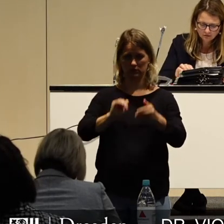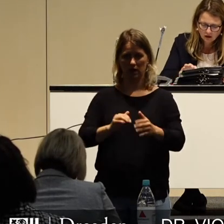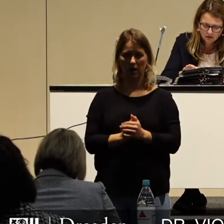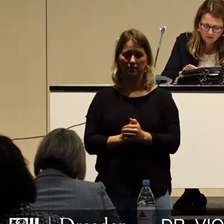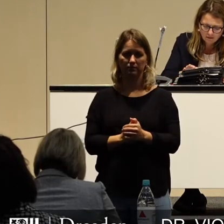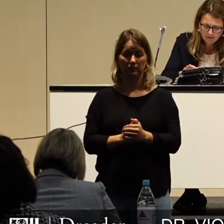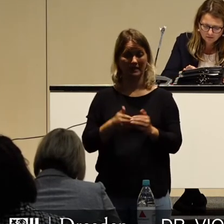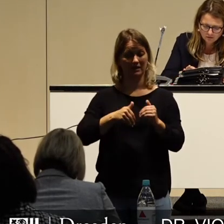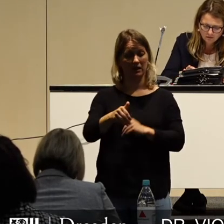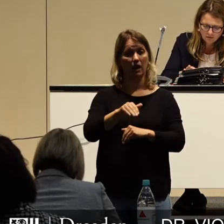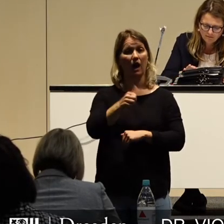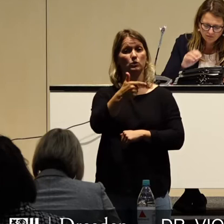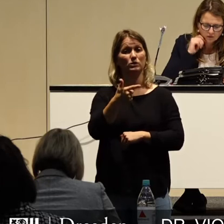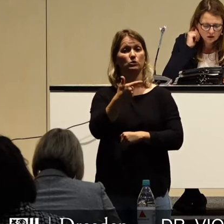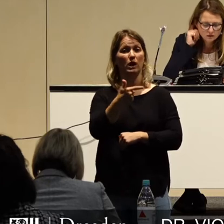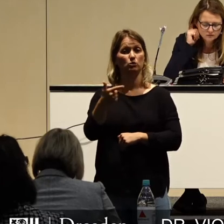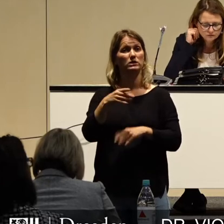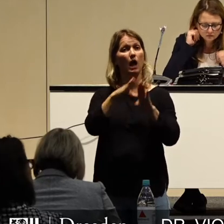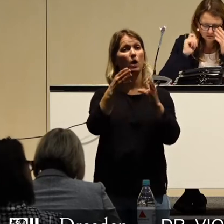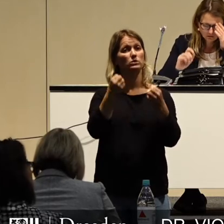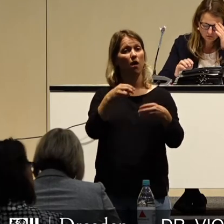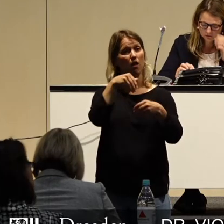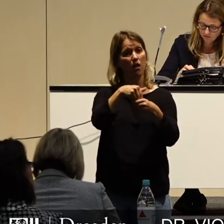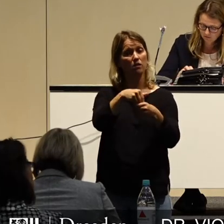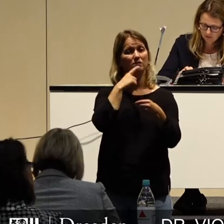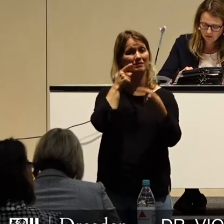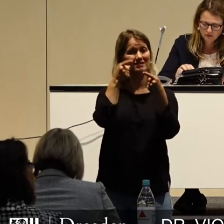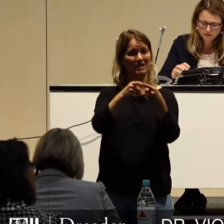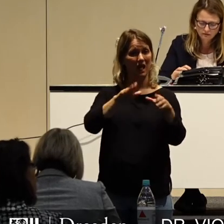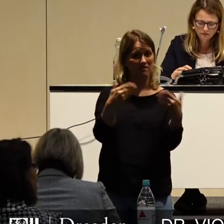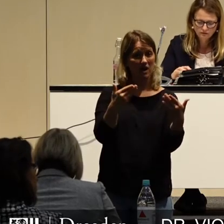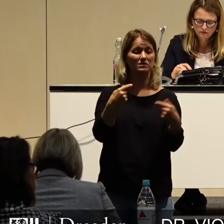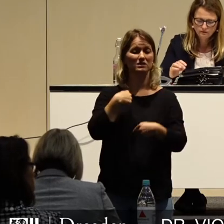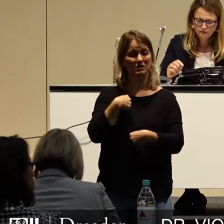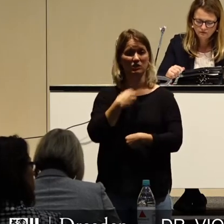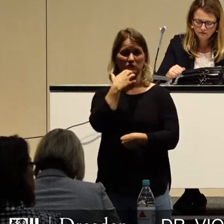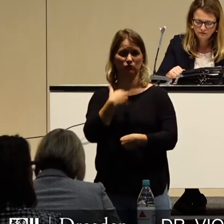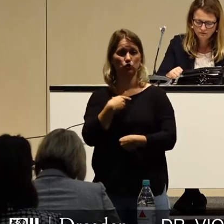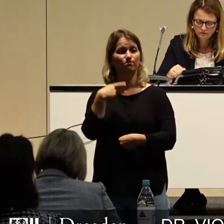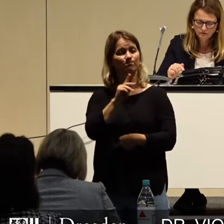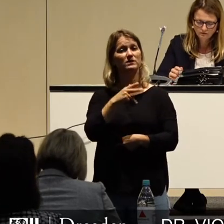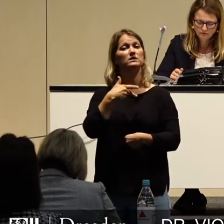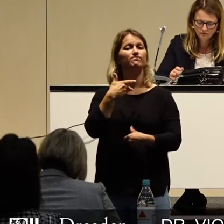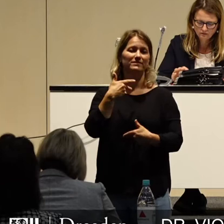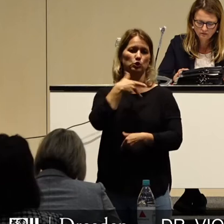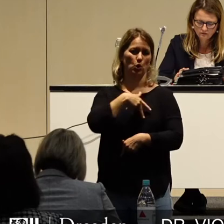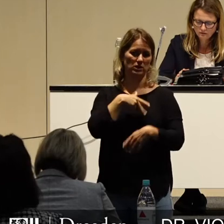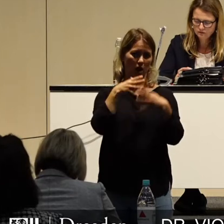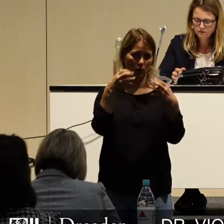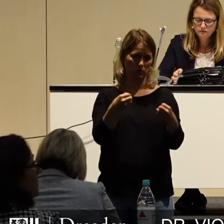-22 soll, das ist unser Anspruch als SPD-Fraktion, ein sozialer Haushalt werden.